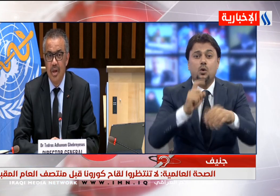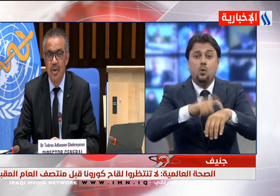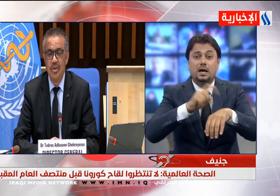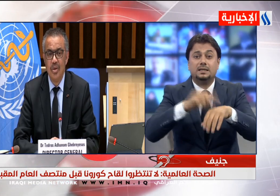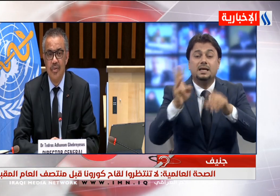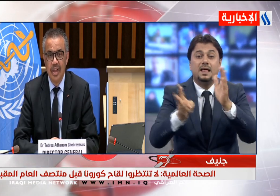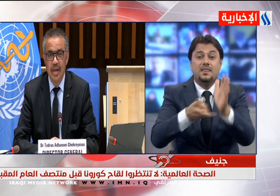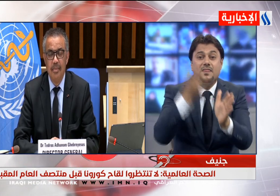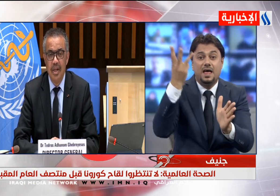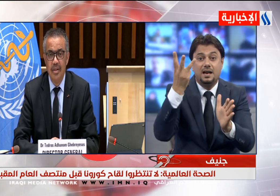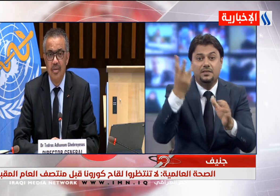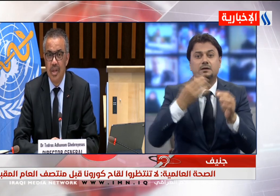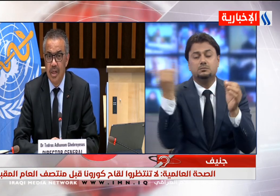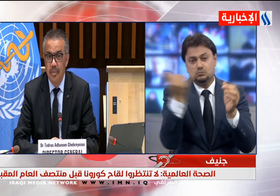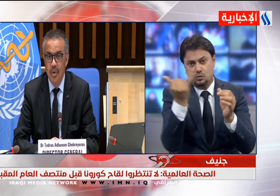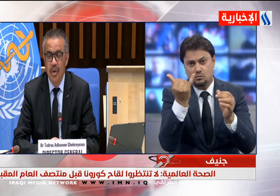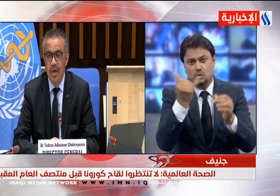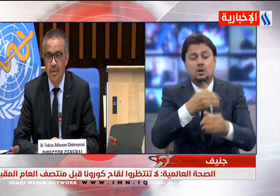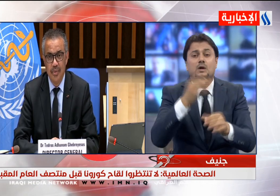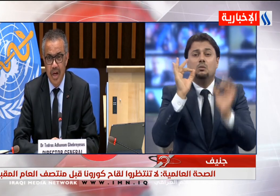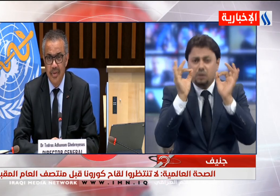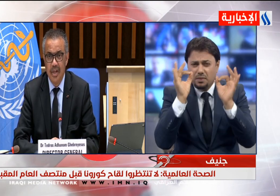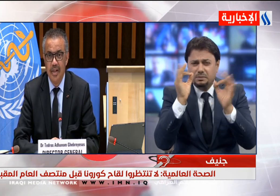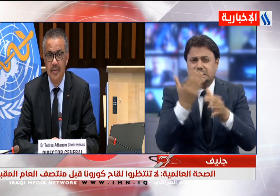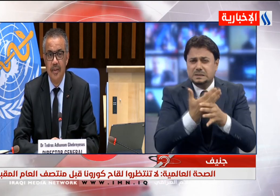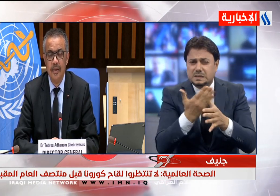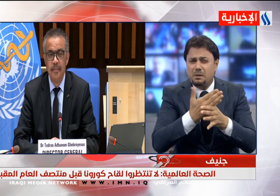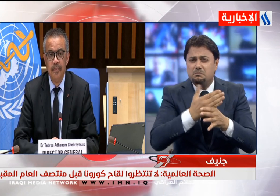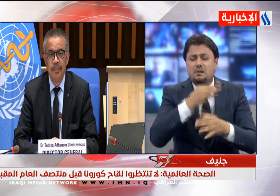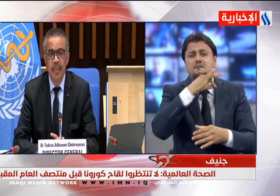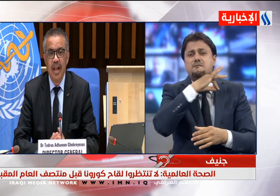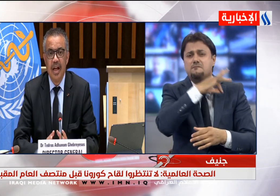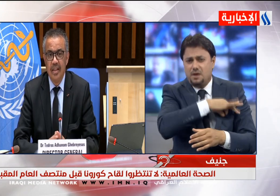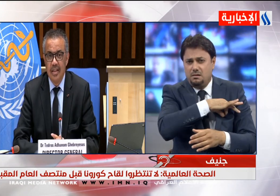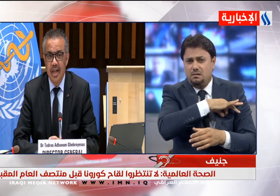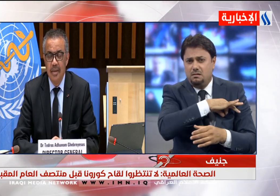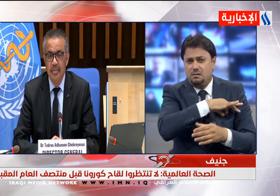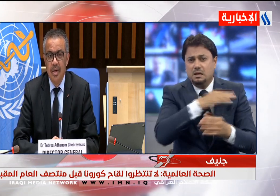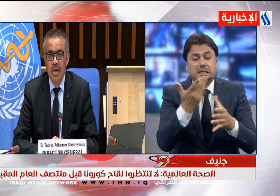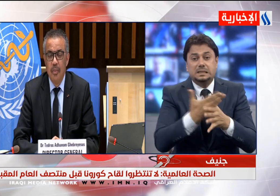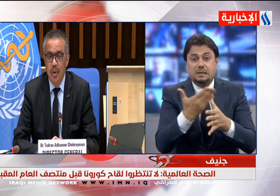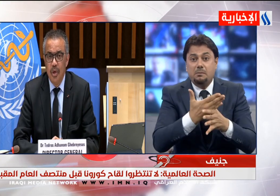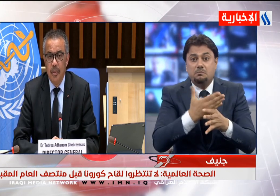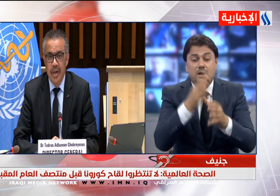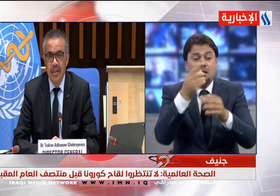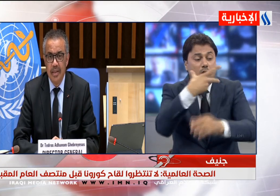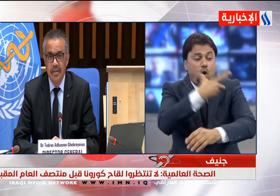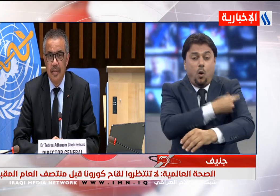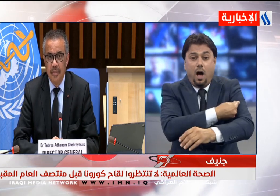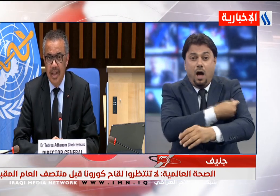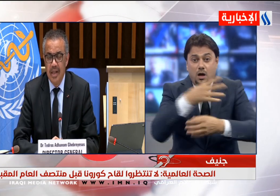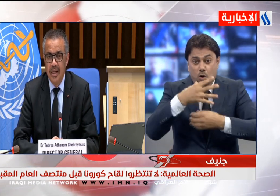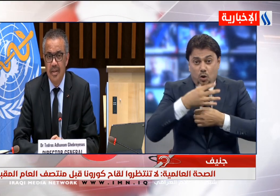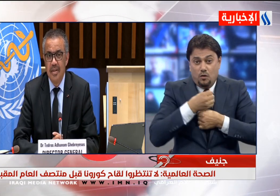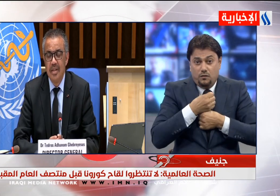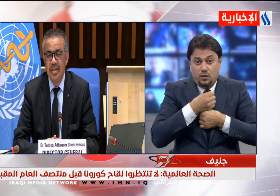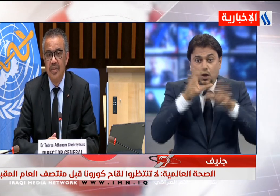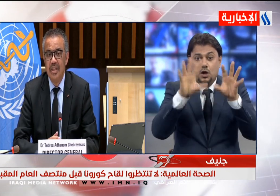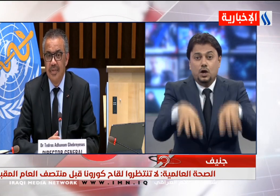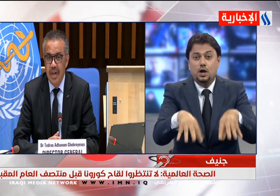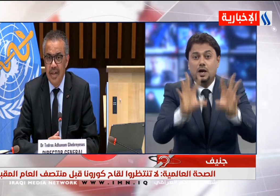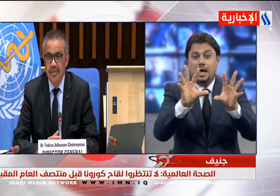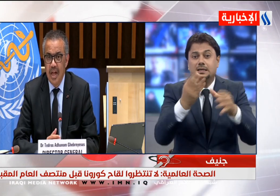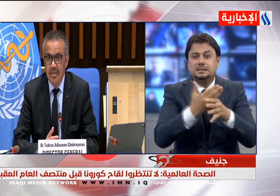أن تستغرق وقتا أطول للحاجة إلى معرفة مدى الحماية الحقيقية التي يوفرها اللقاح في إشارة